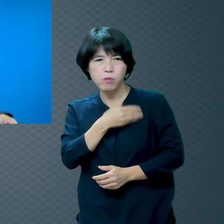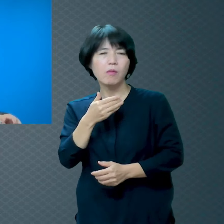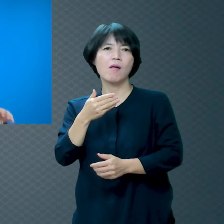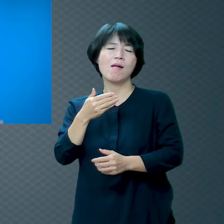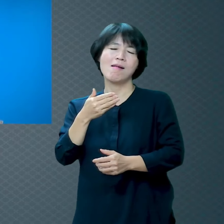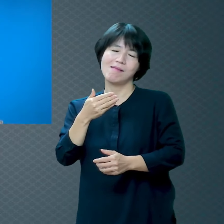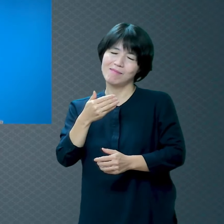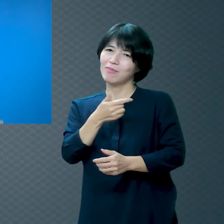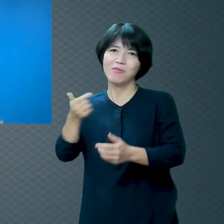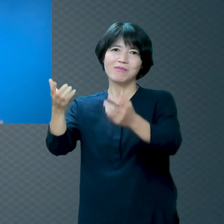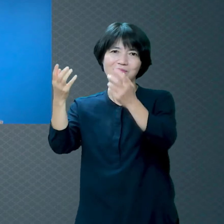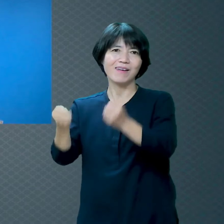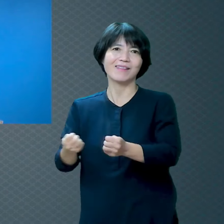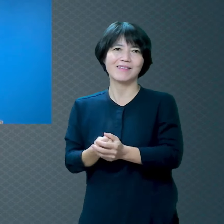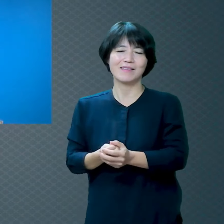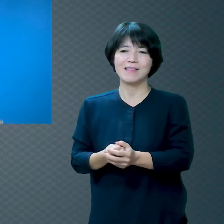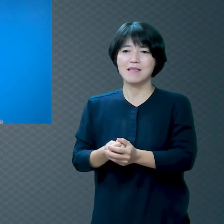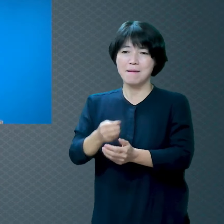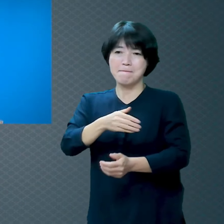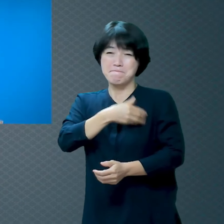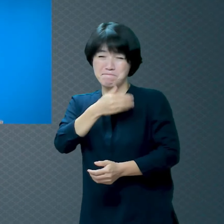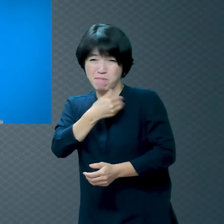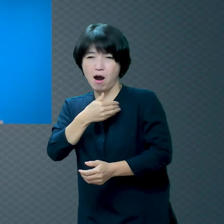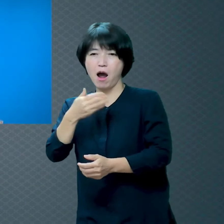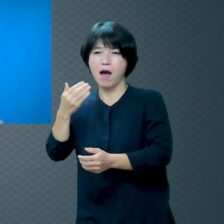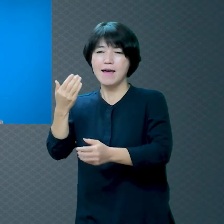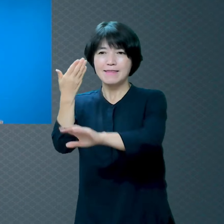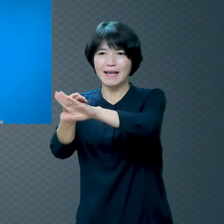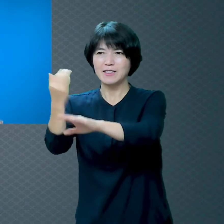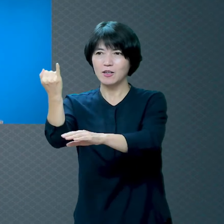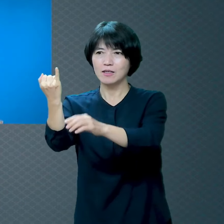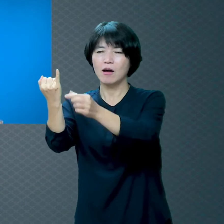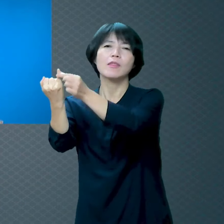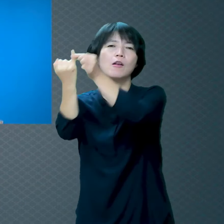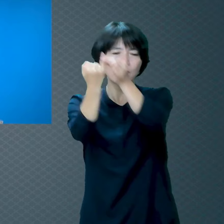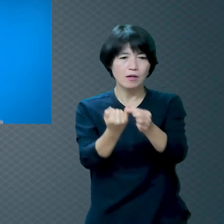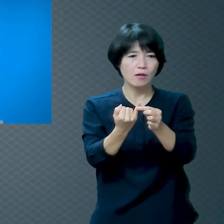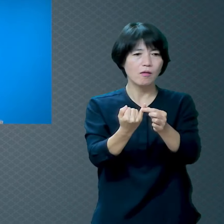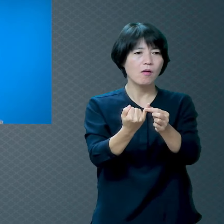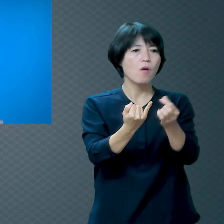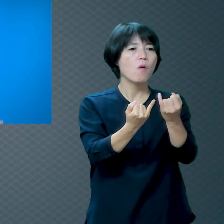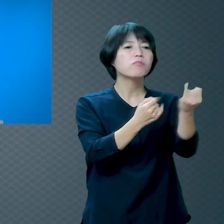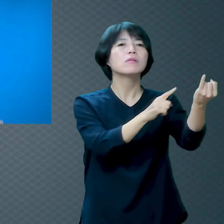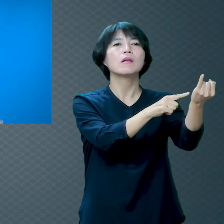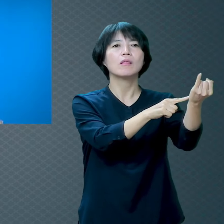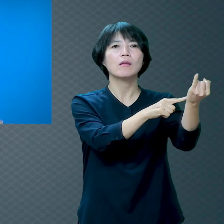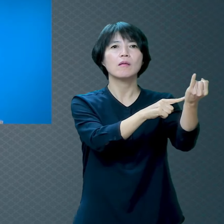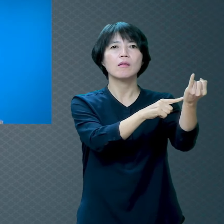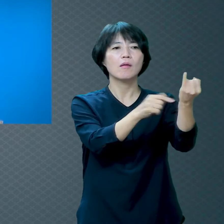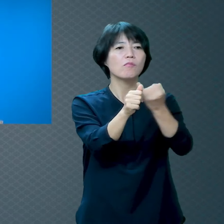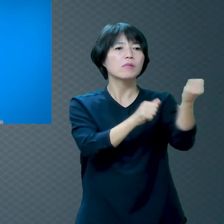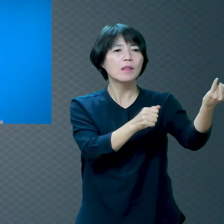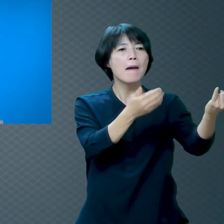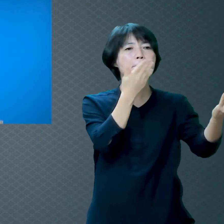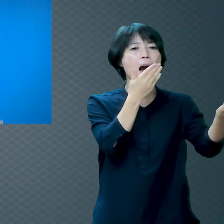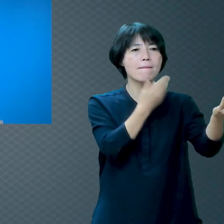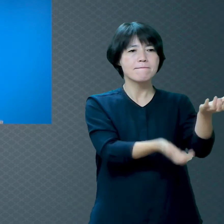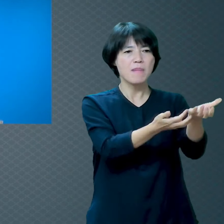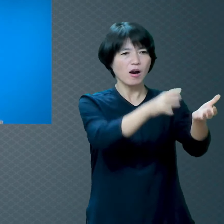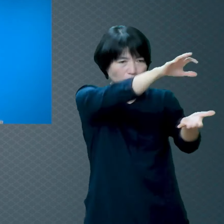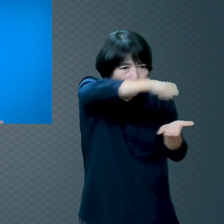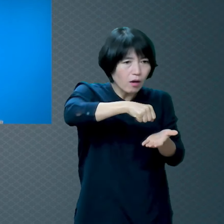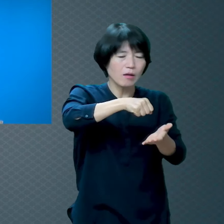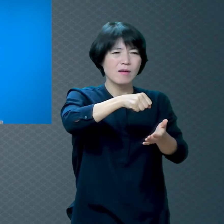밖에서 바람 핀 여자를 집에 데리고 와가지고 자기한테 밥 해놓으라고 때렸대요 그러니까 이